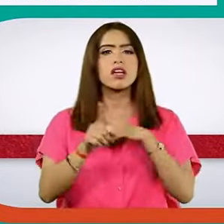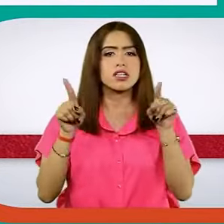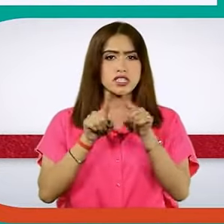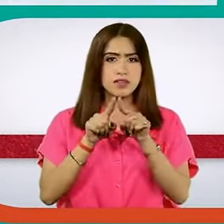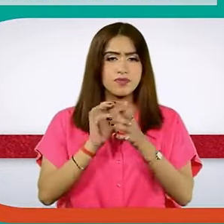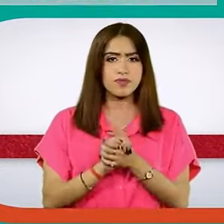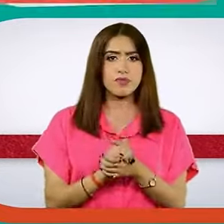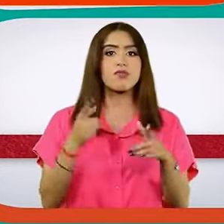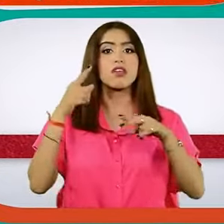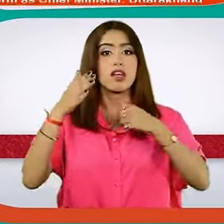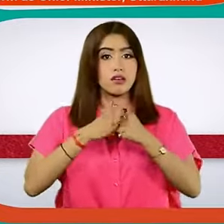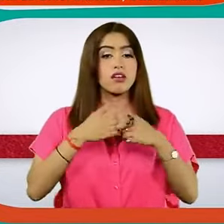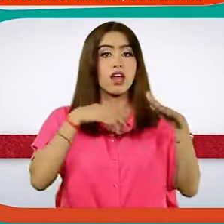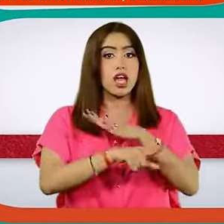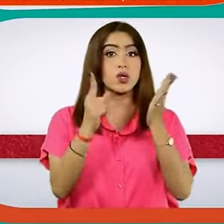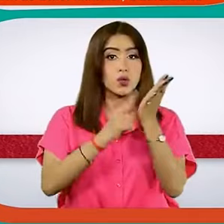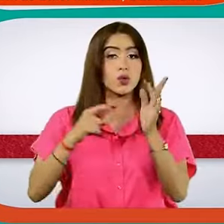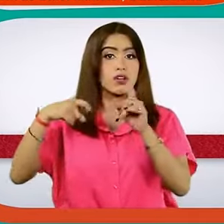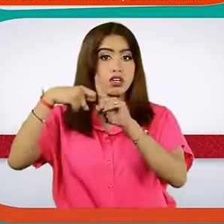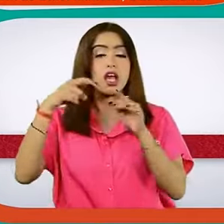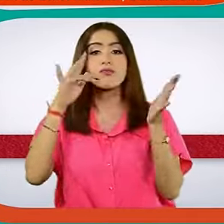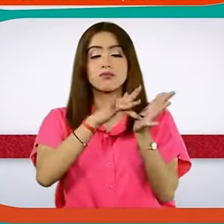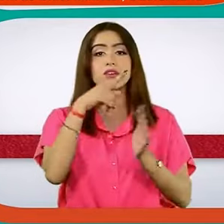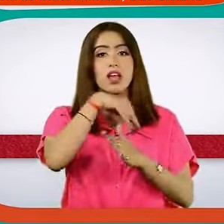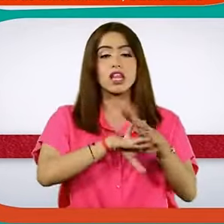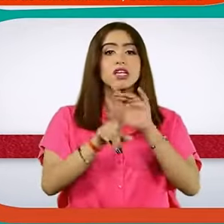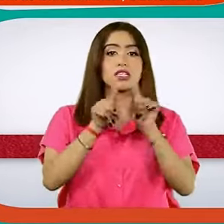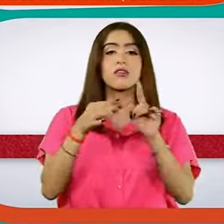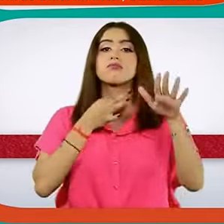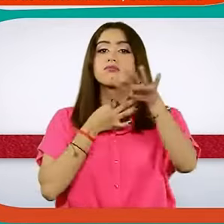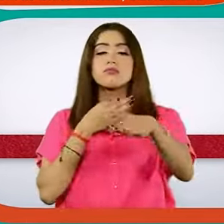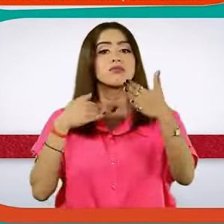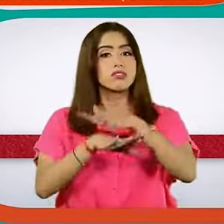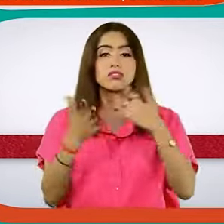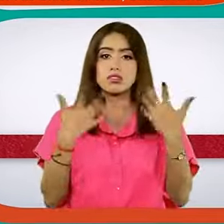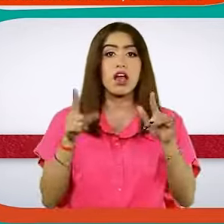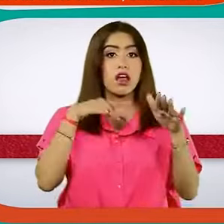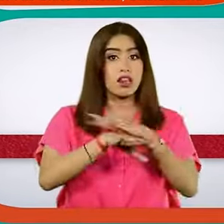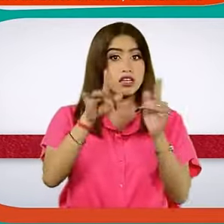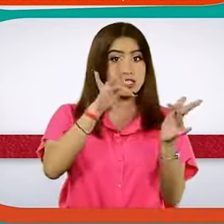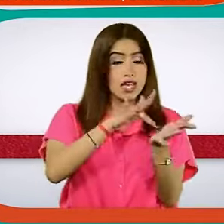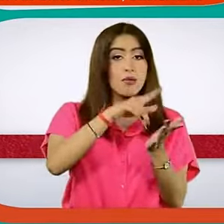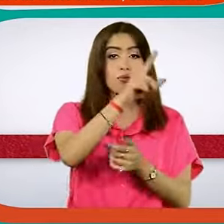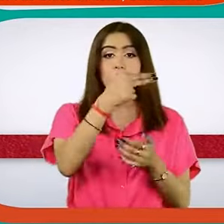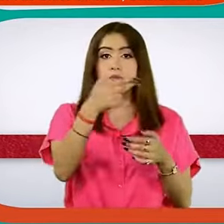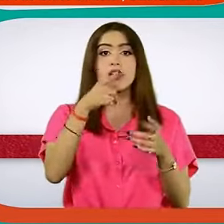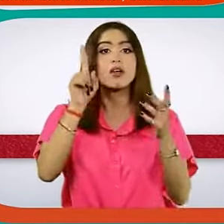धामी ने दूसरी बार उत्राखन के मुख्य मंतरी पत की शपत ली। वहराज के बारवे मुख्य मंतरी बने है। शपत ग्रहन